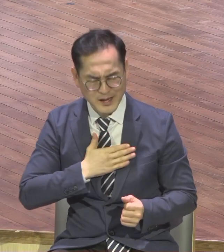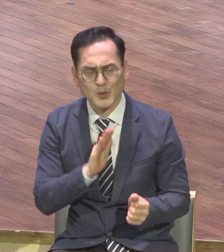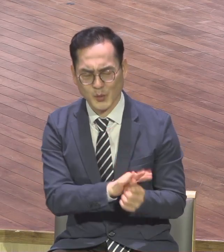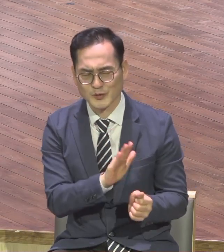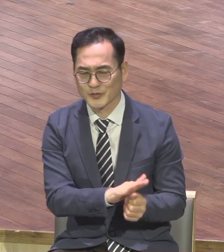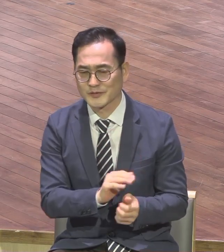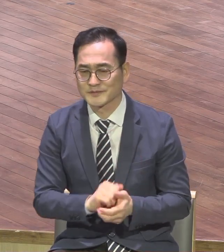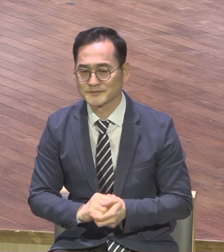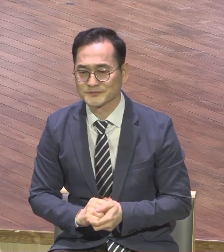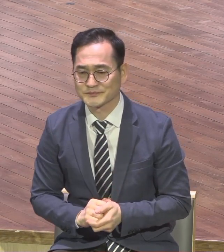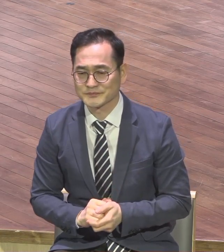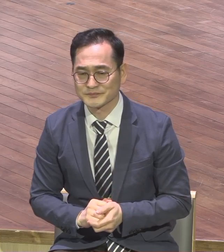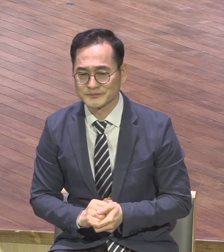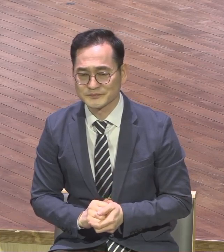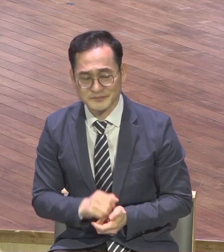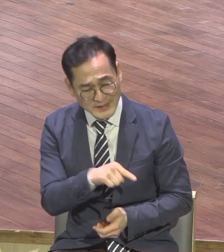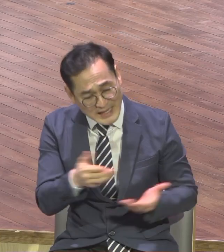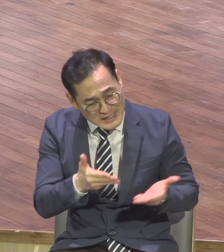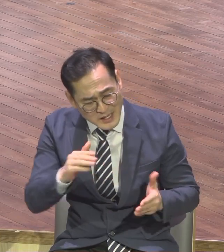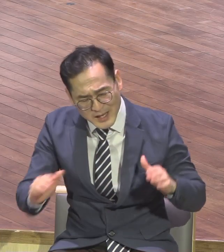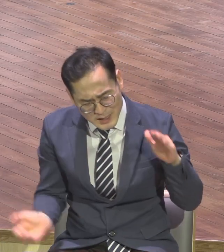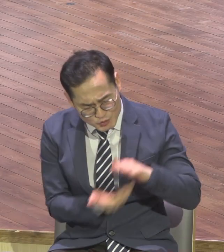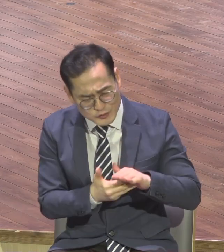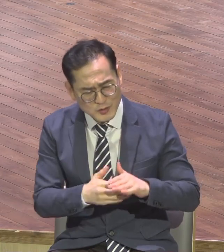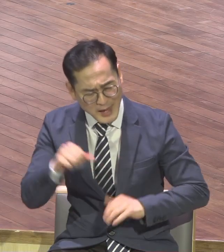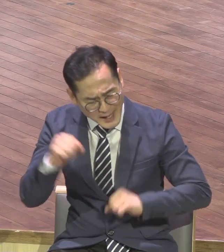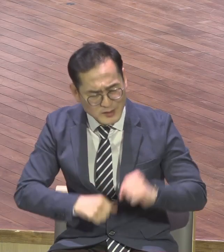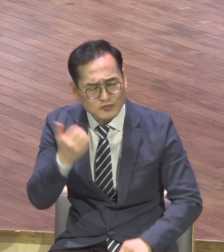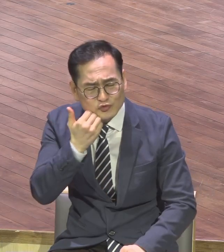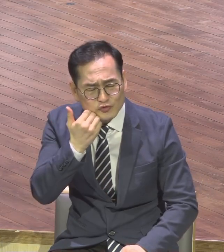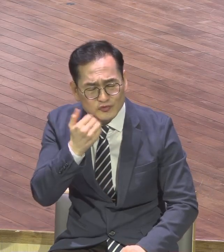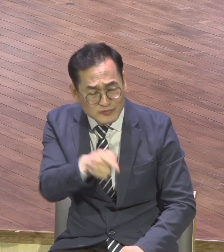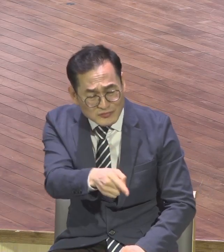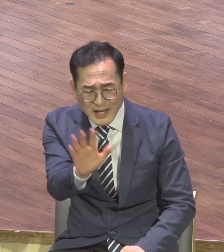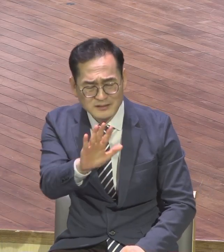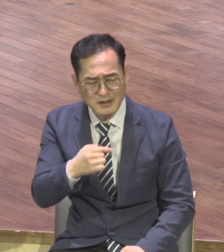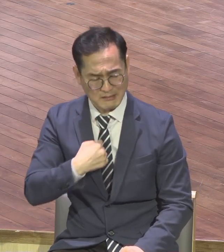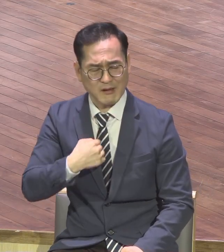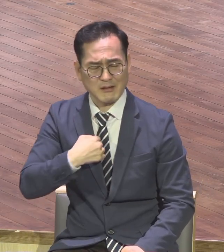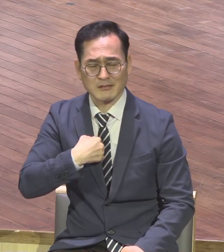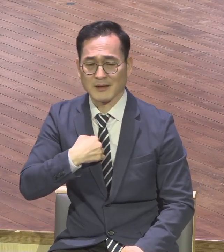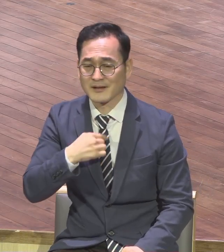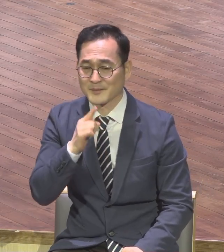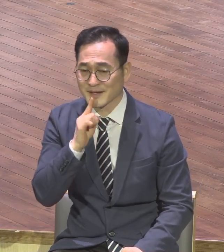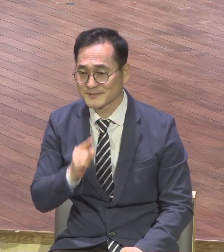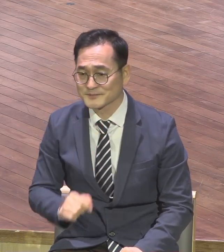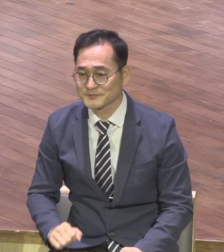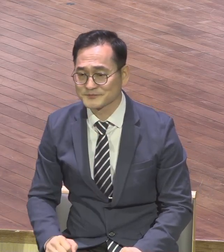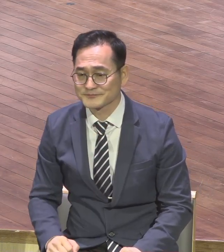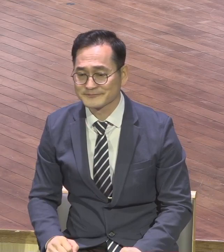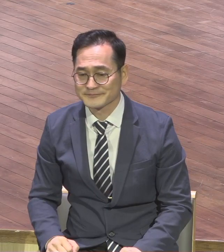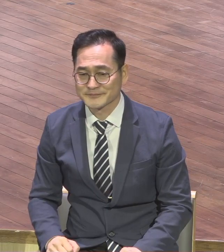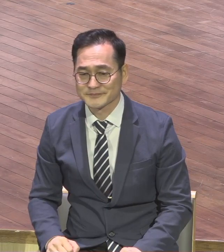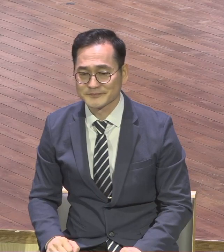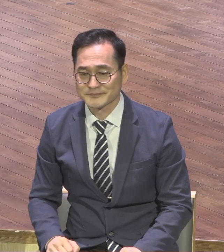향할 것이고 그 성취할 것이다 라고 지금 말씀하고 있어 하나님께서 에레미야를 굳이